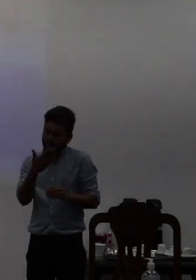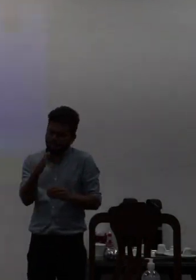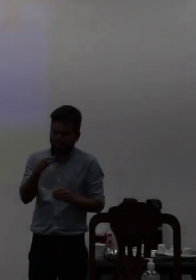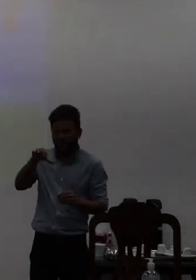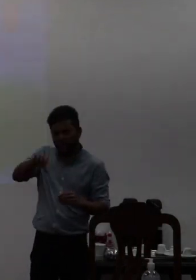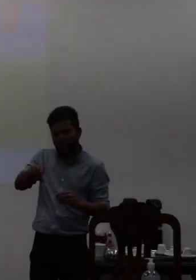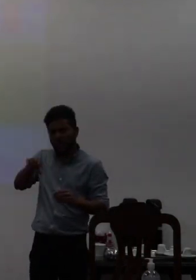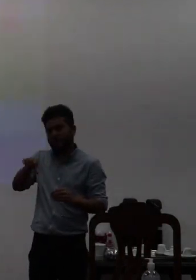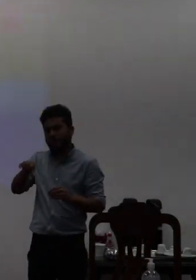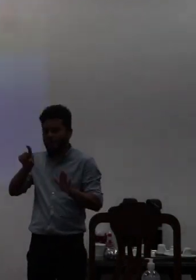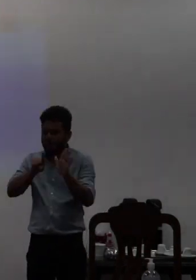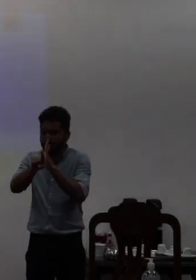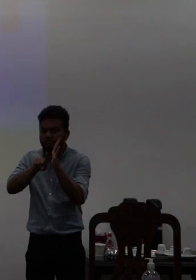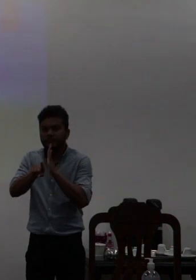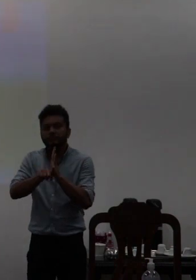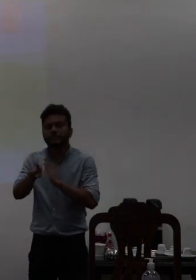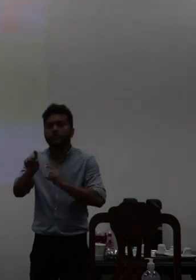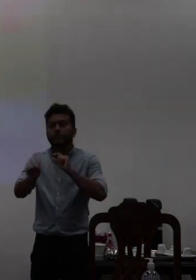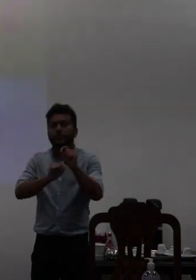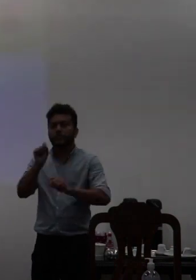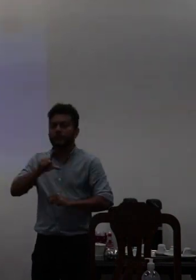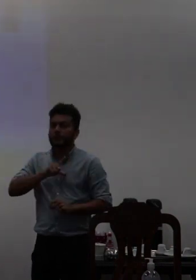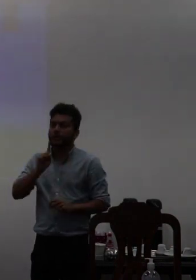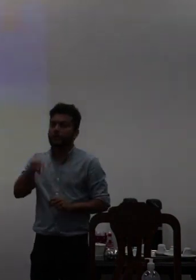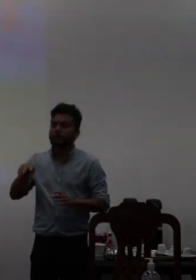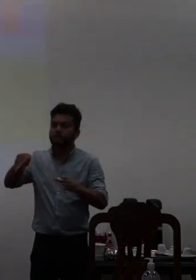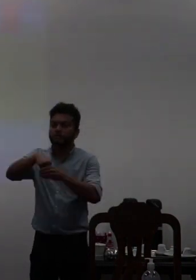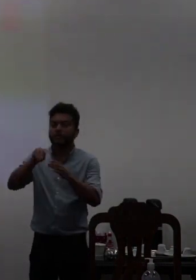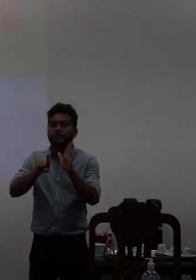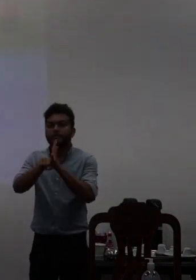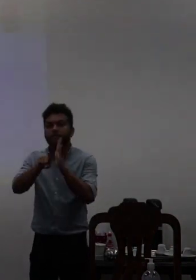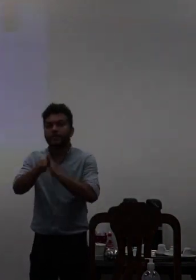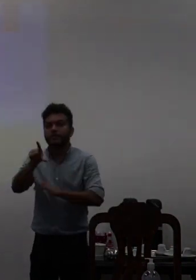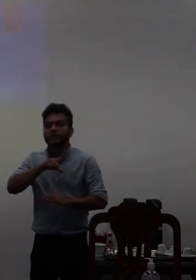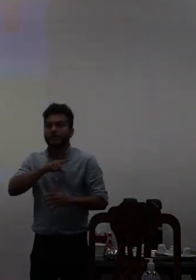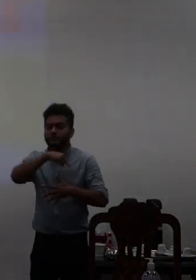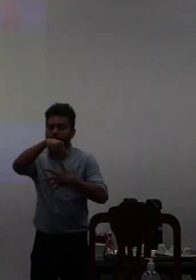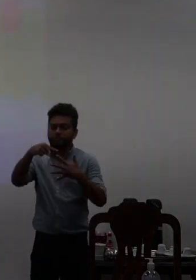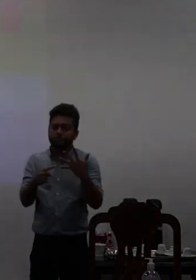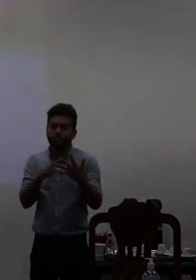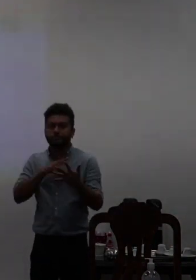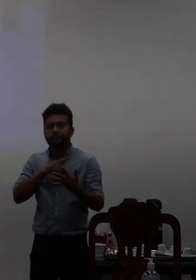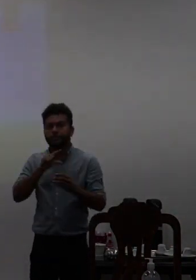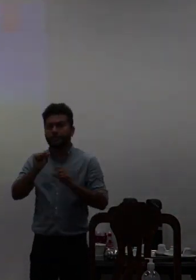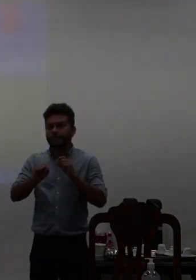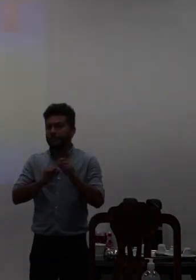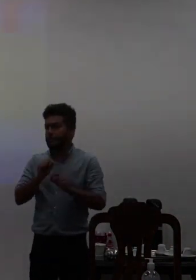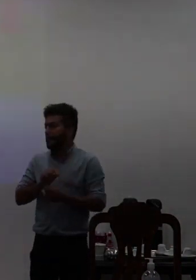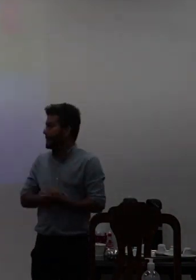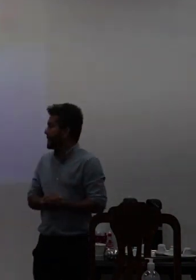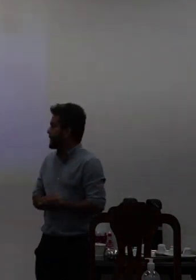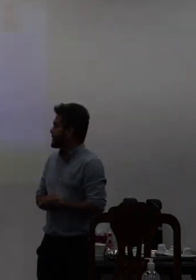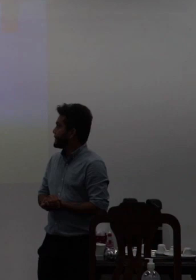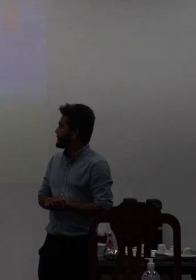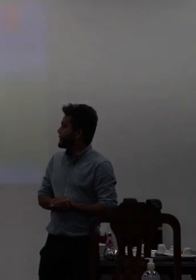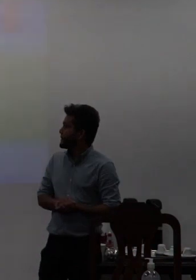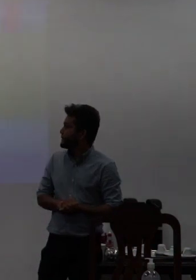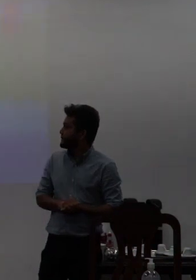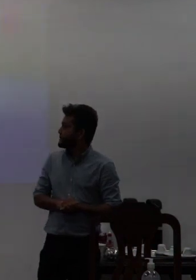questões abordando aí essas questões os diversos eixos ali dos sinais então